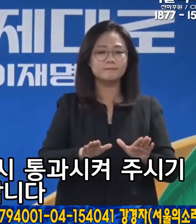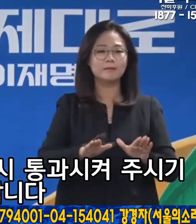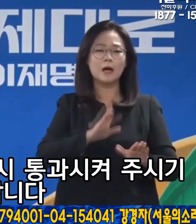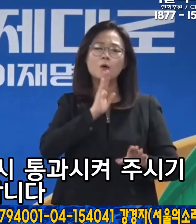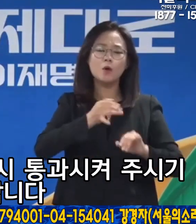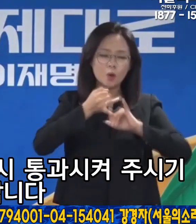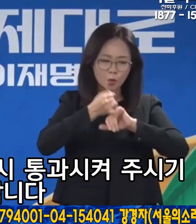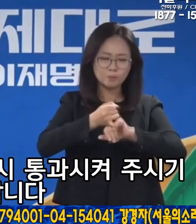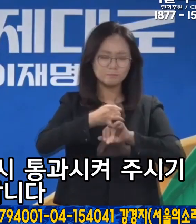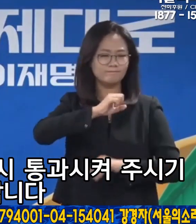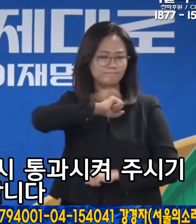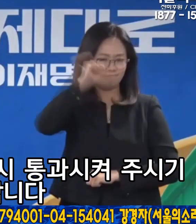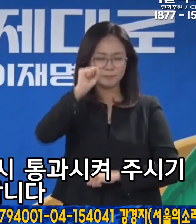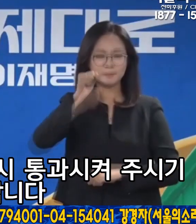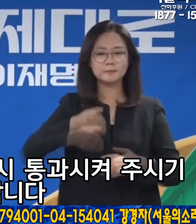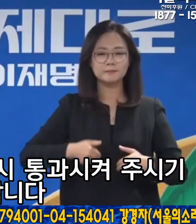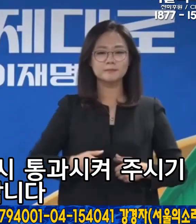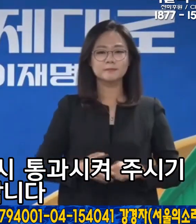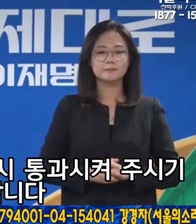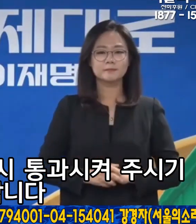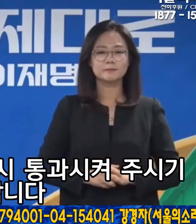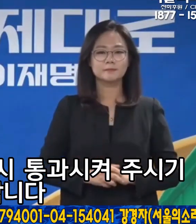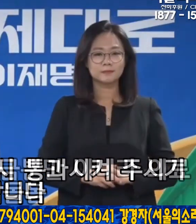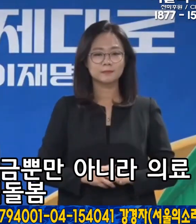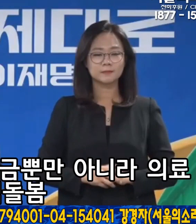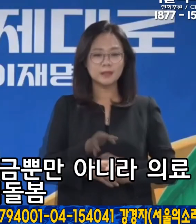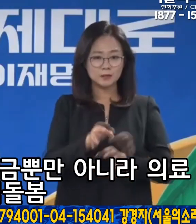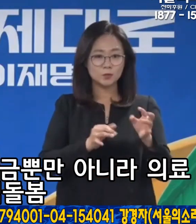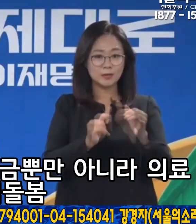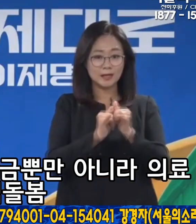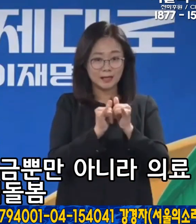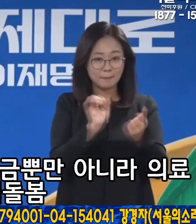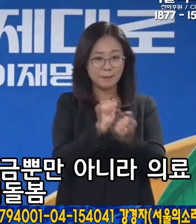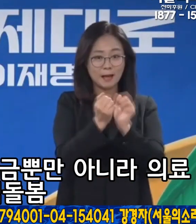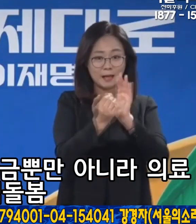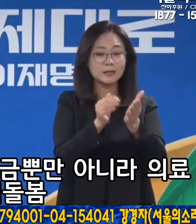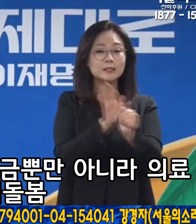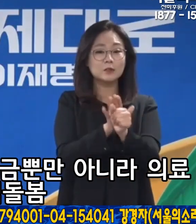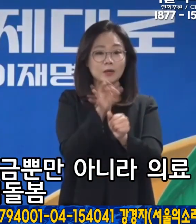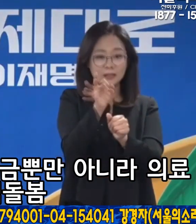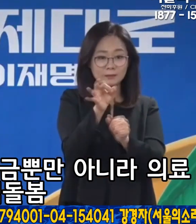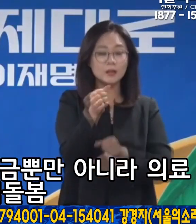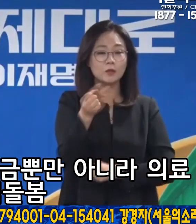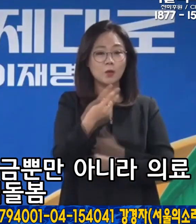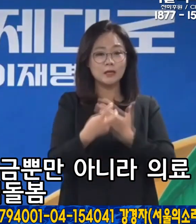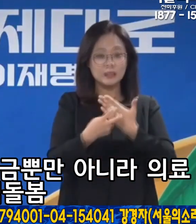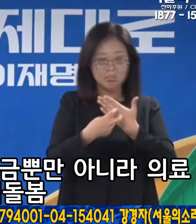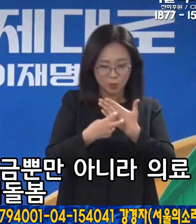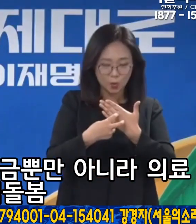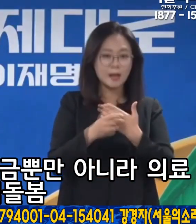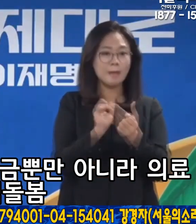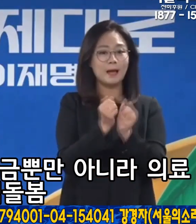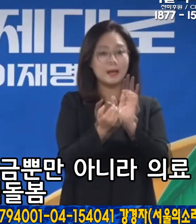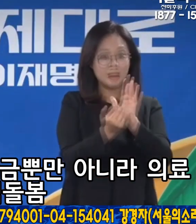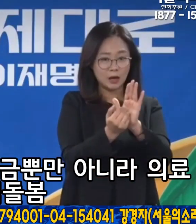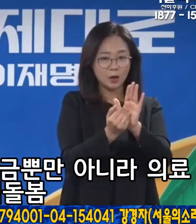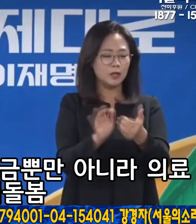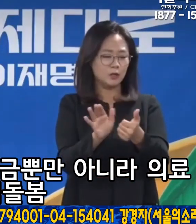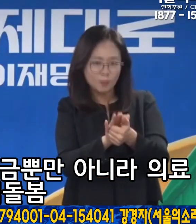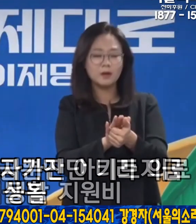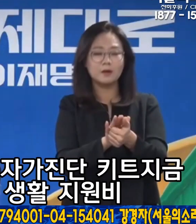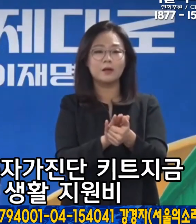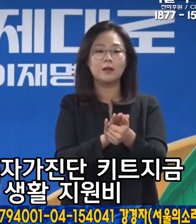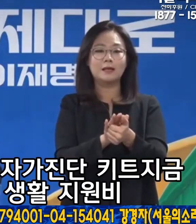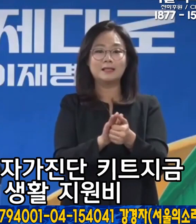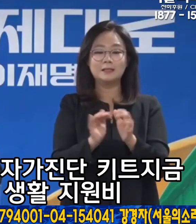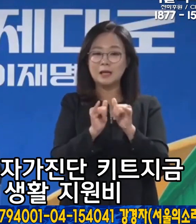반드시 통과시켜주시기 바랍니다. 소상국민 방역지원금 뿐만 아니라 의료, 방역, 돌봄,